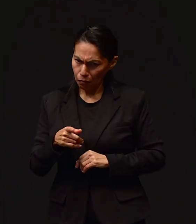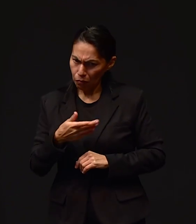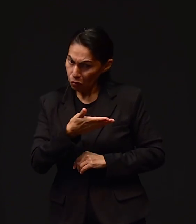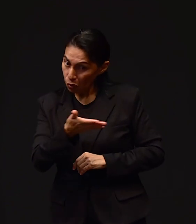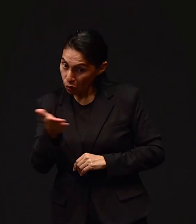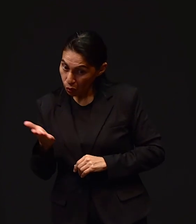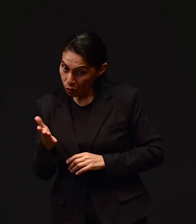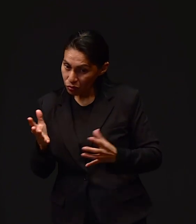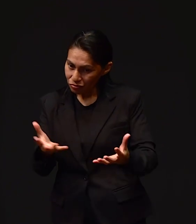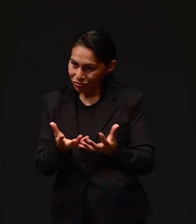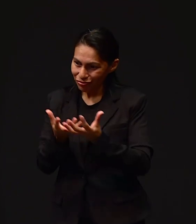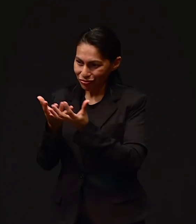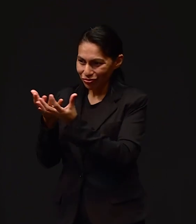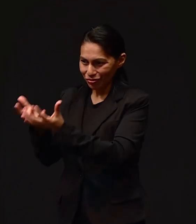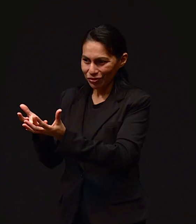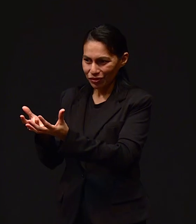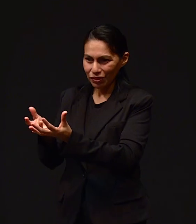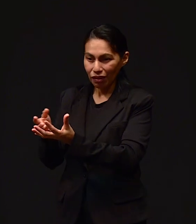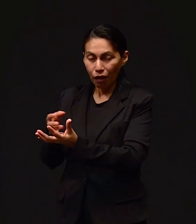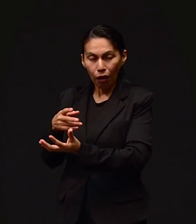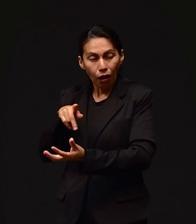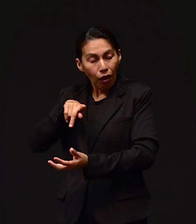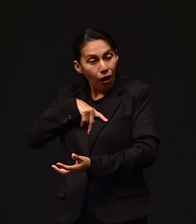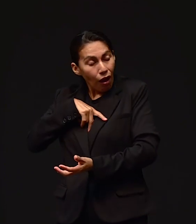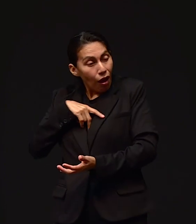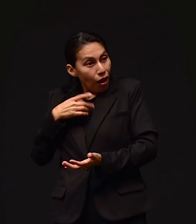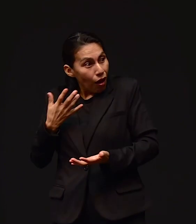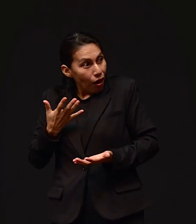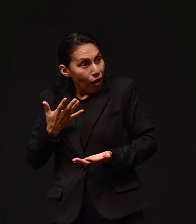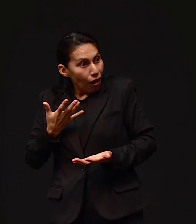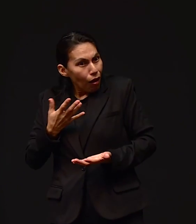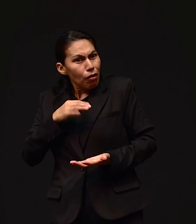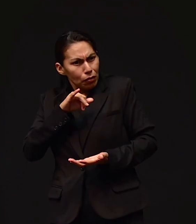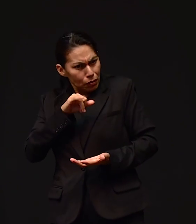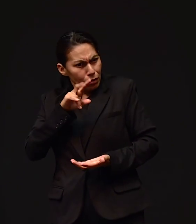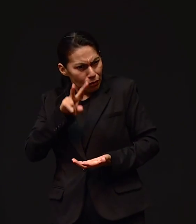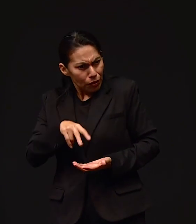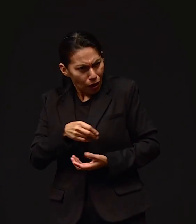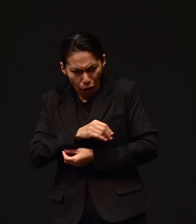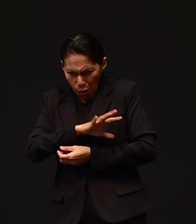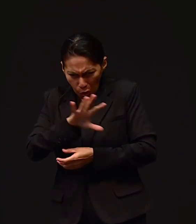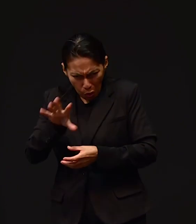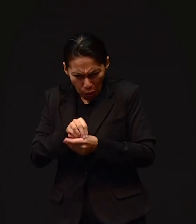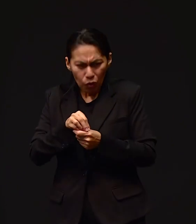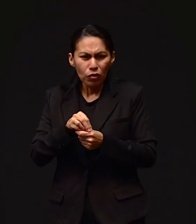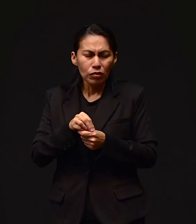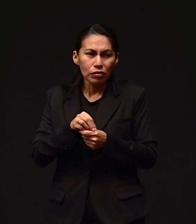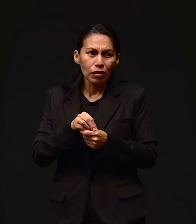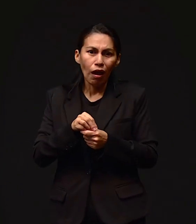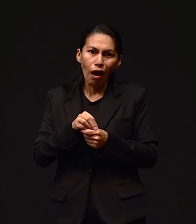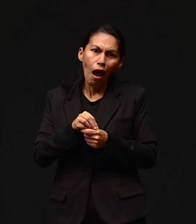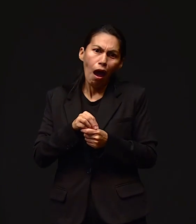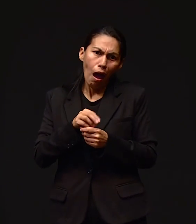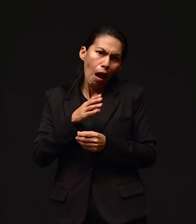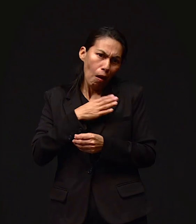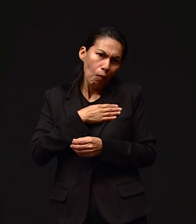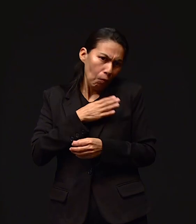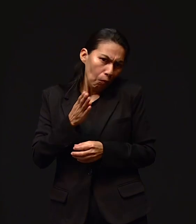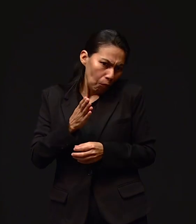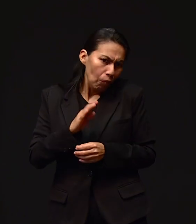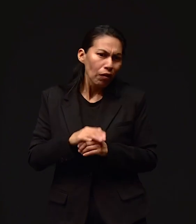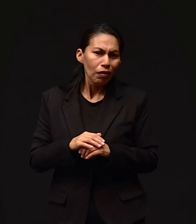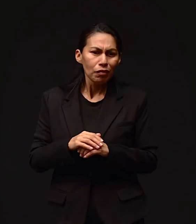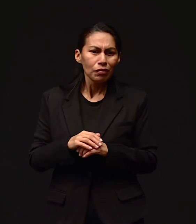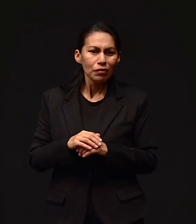Y me dice, pues todos son tuyos. ¿Cómo que es todos? Sí, todos. Y bueno,